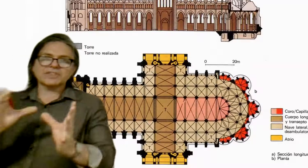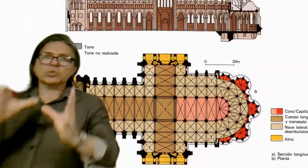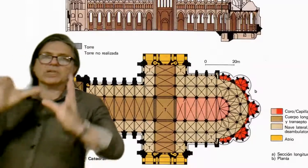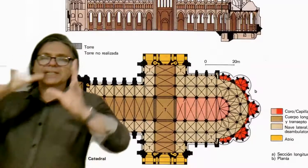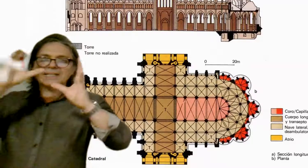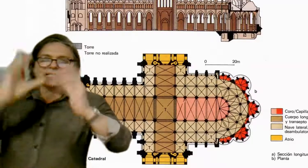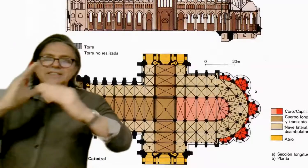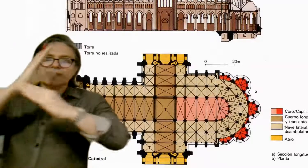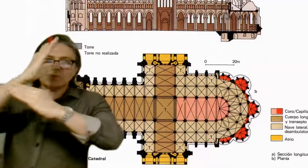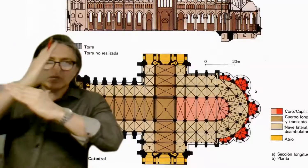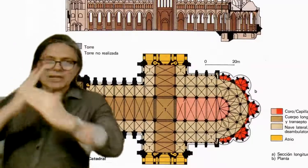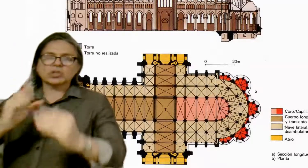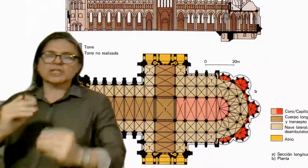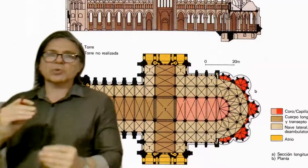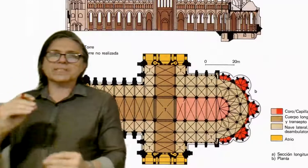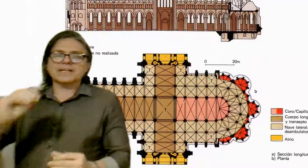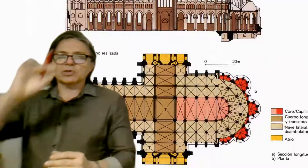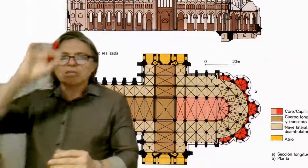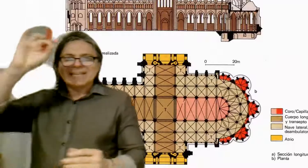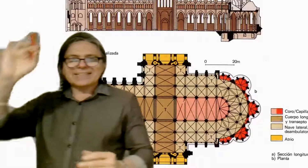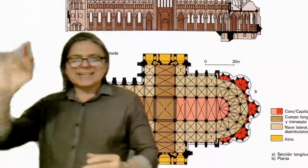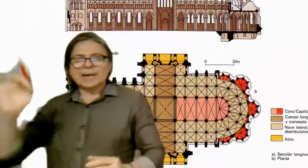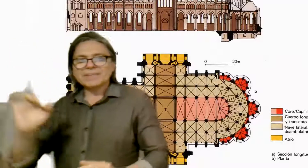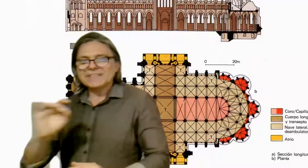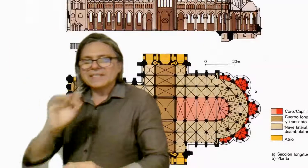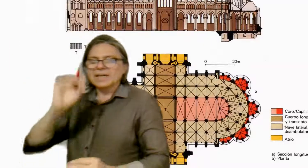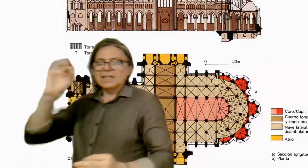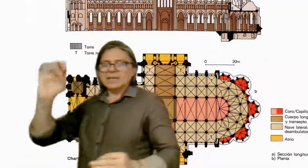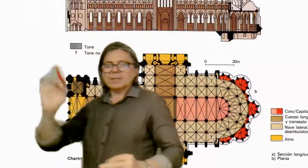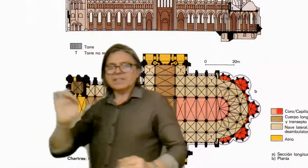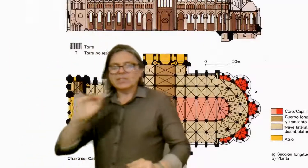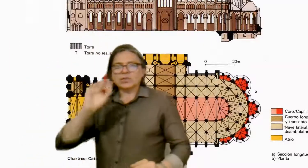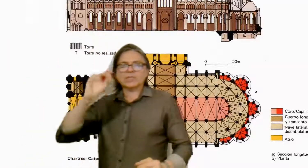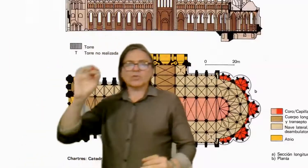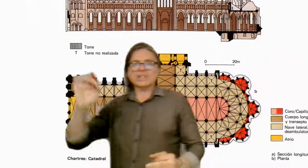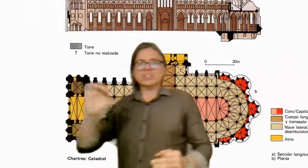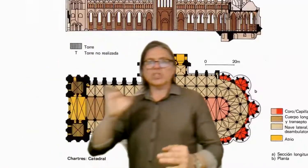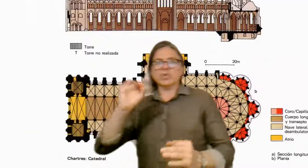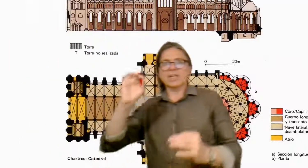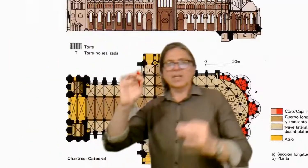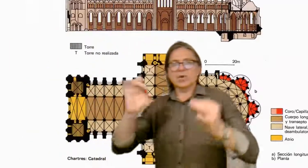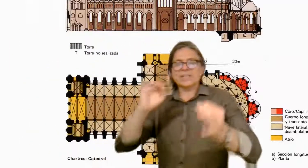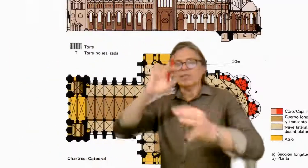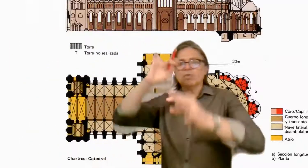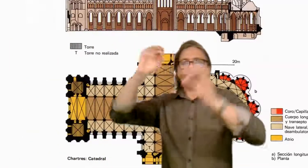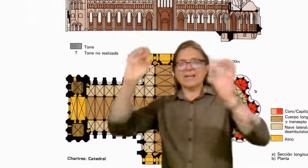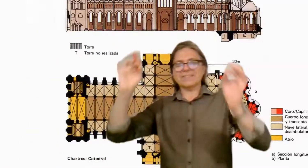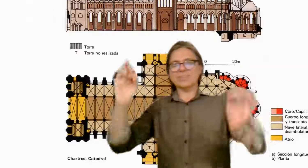secundaria, el transepto que la corta a 90 grados, esa cabecera que va teniendo esta forma en girola, o esta forma así